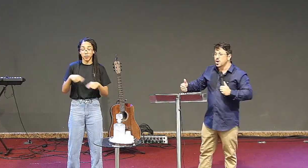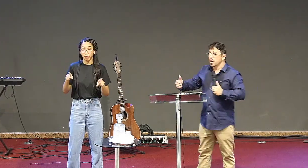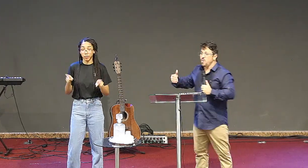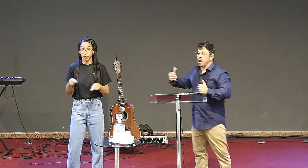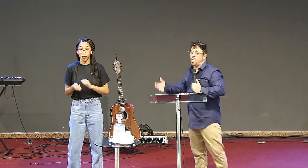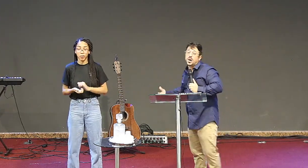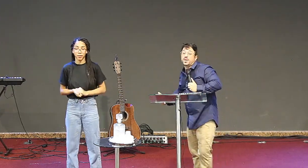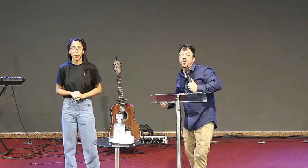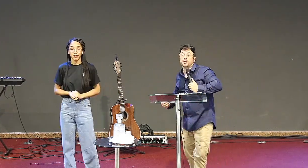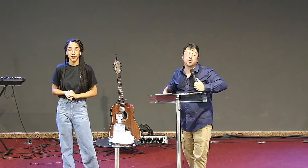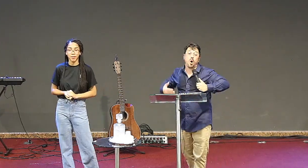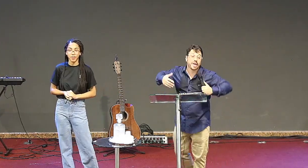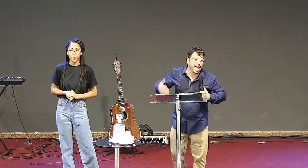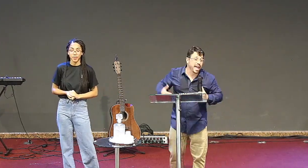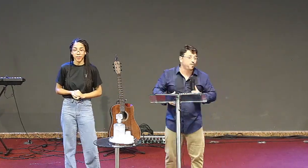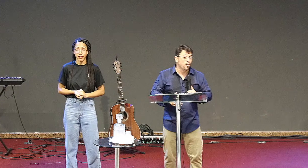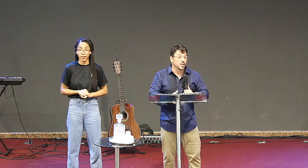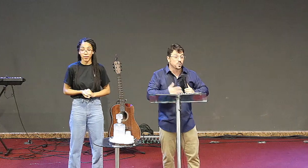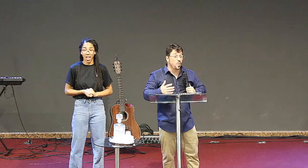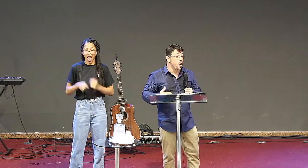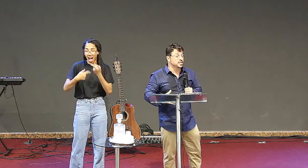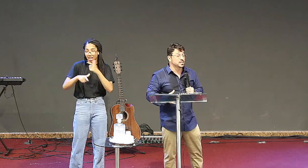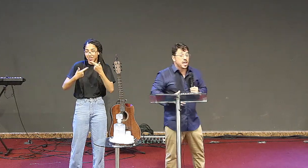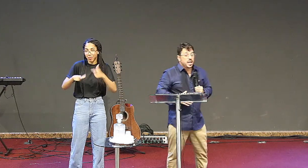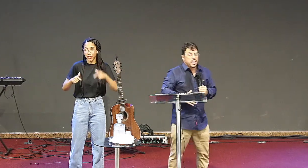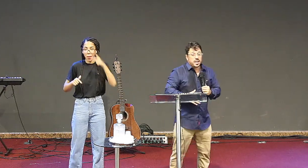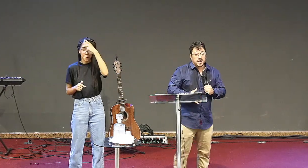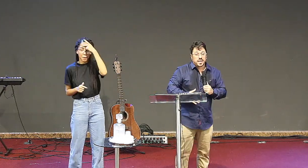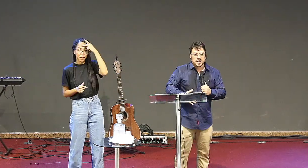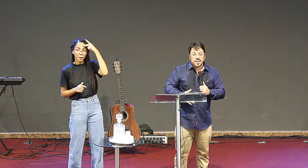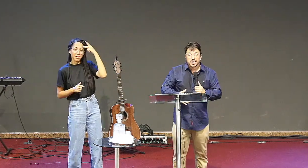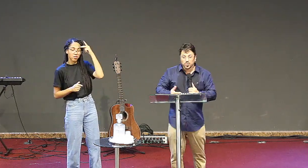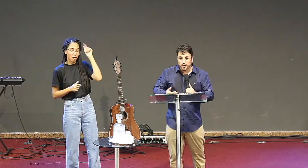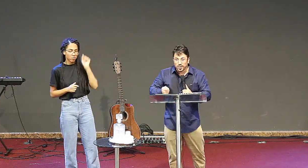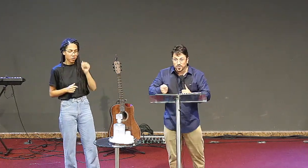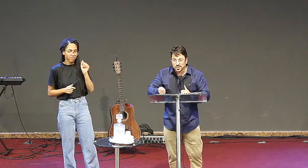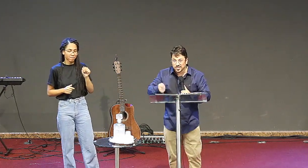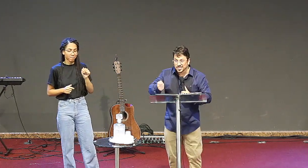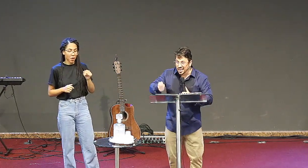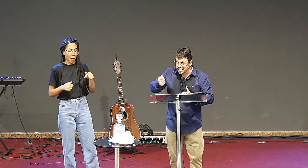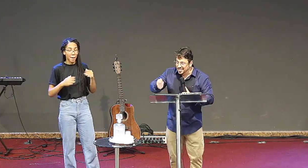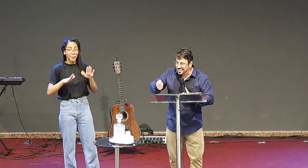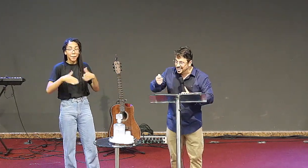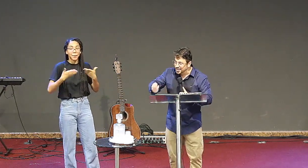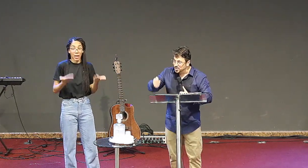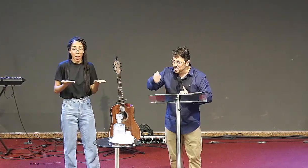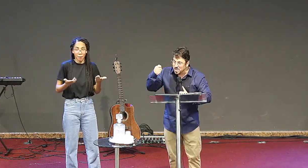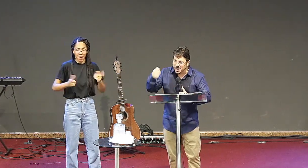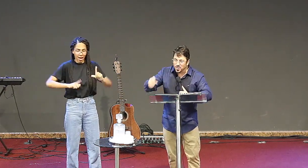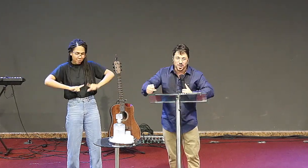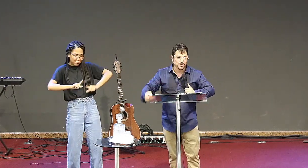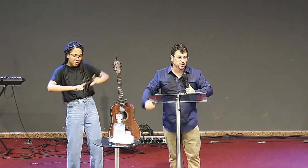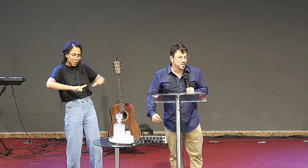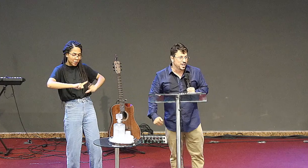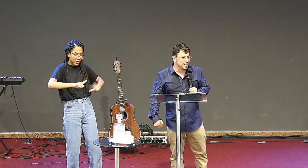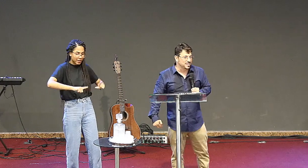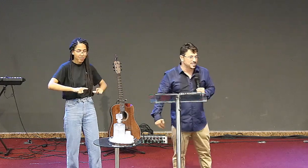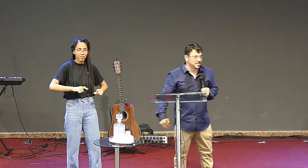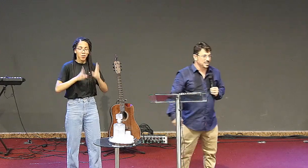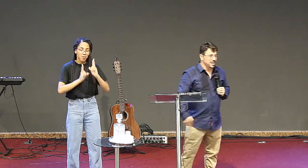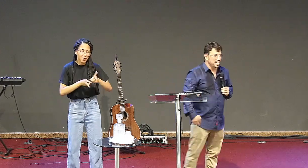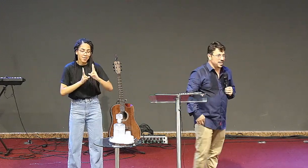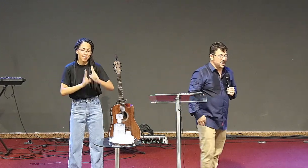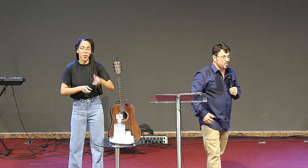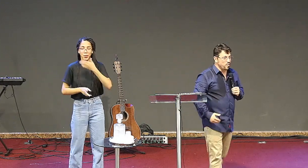faltando uma coisa, faltando alguém, faltando coisas, e eu estou vendo vocês ali, dando o melhor de vocês,